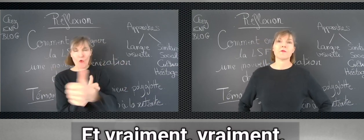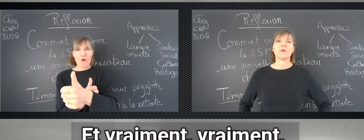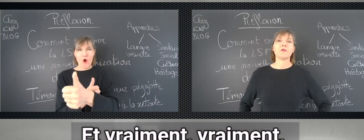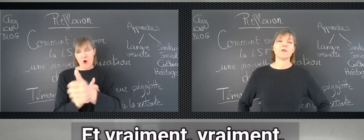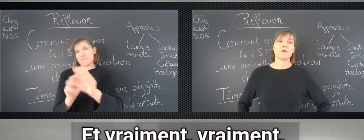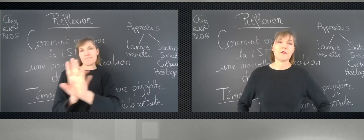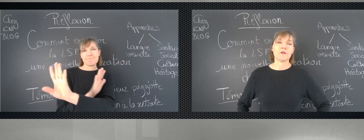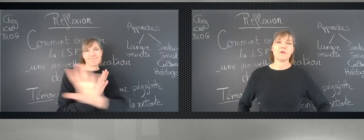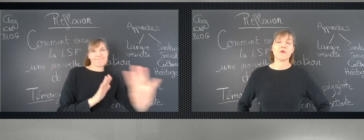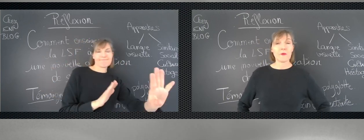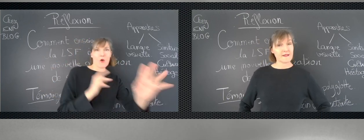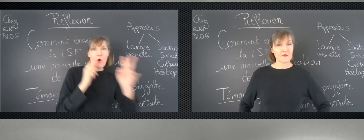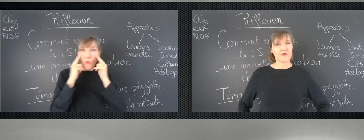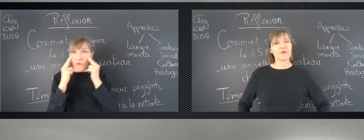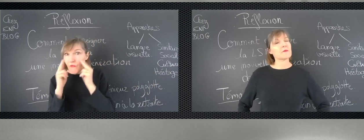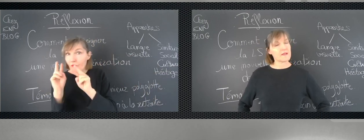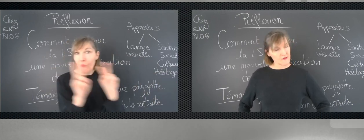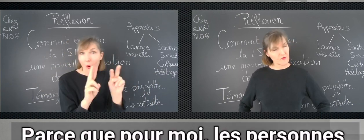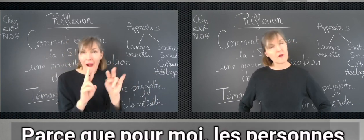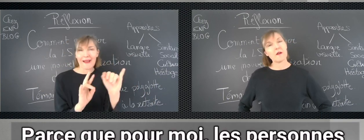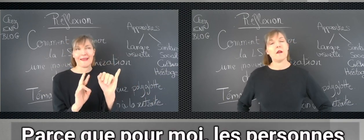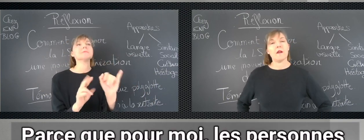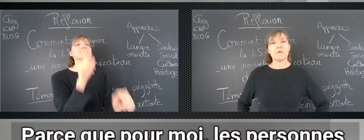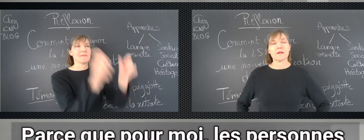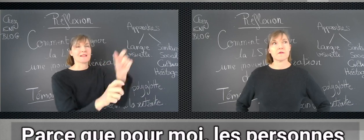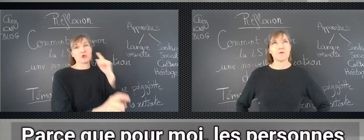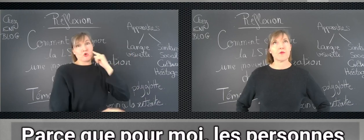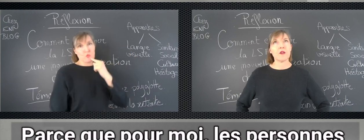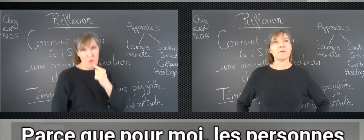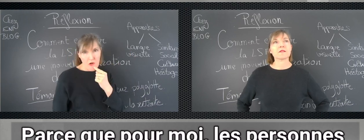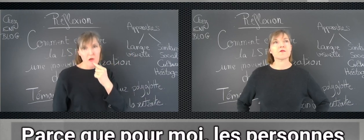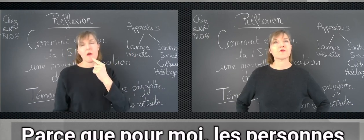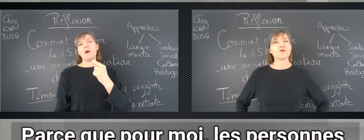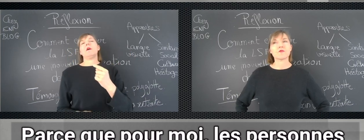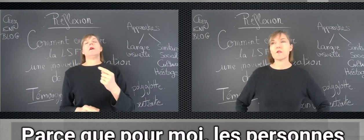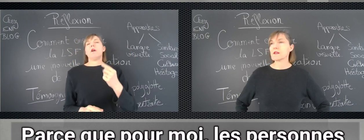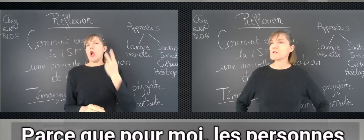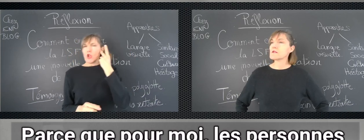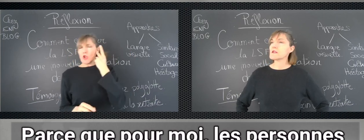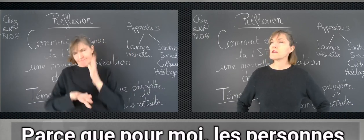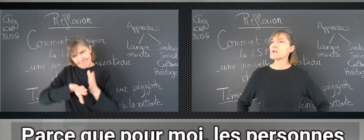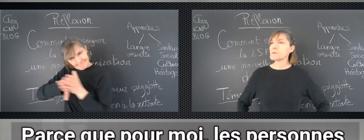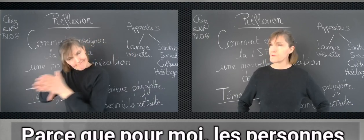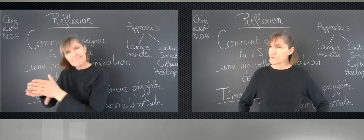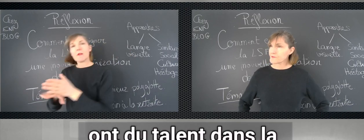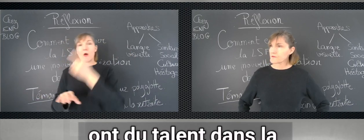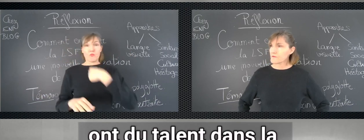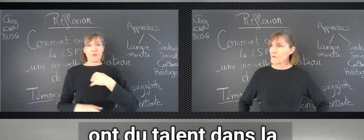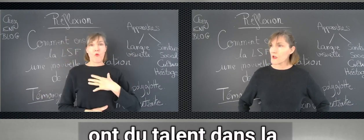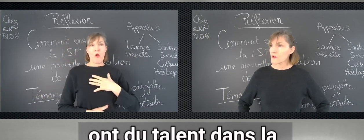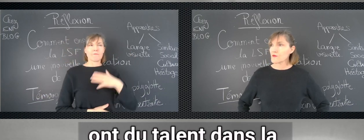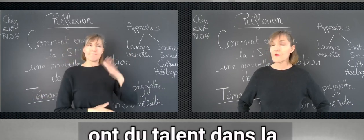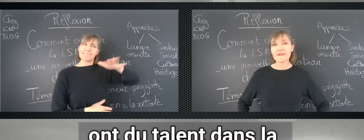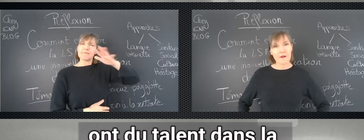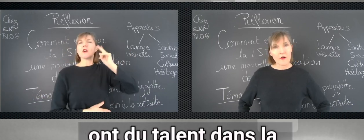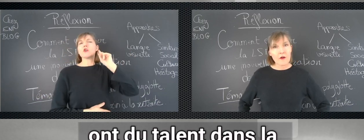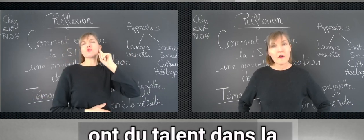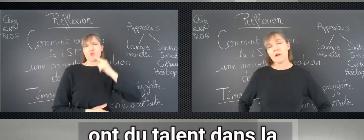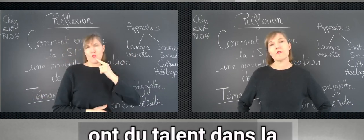vraiment, non pas les entendants, mais les sourds. Parce que pour moi, les personnes sourdes, ce sont des personnes qui ont du talent dans